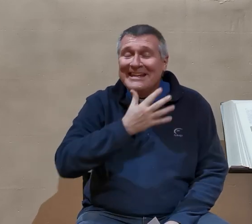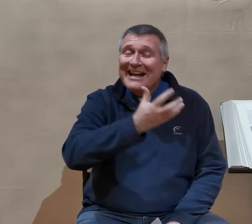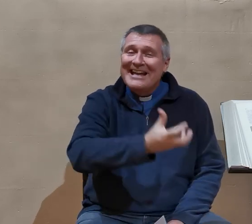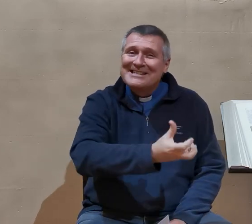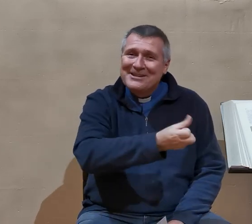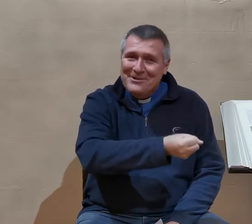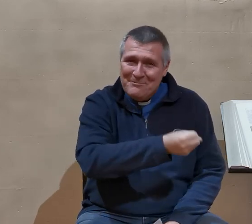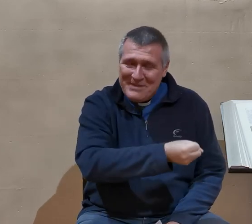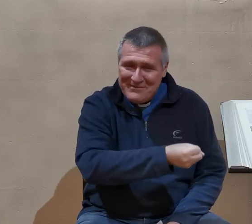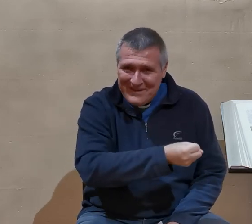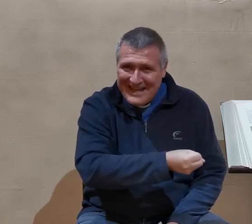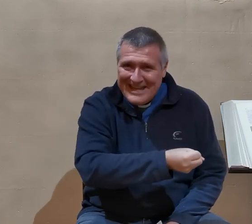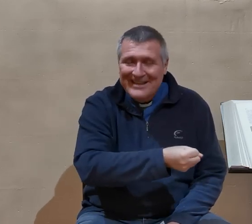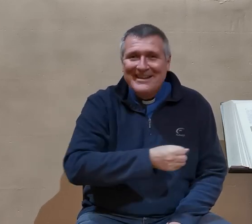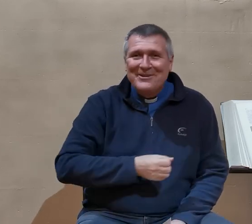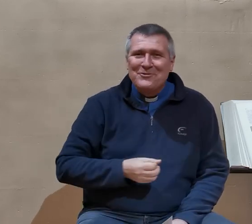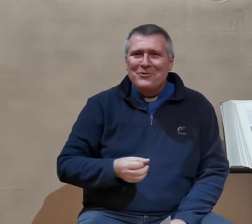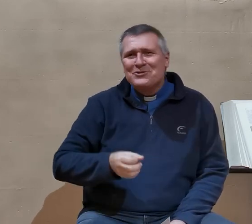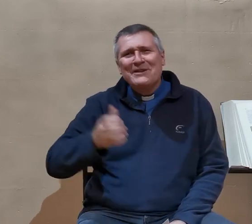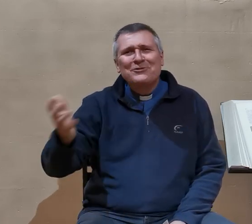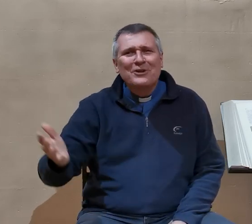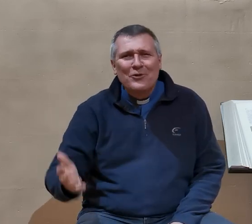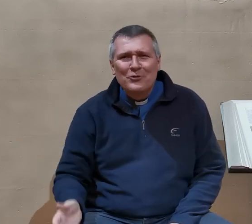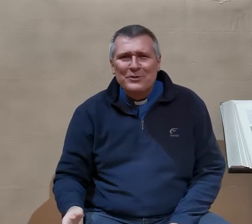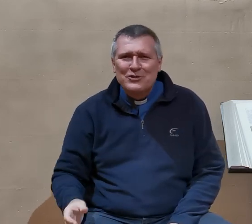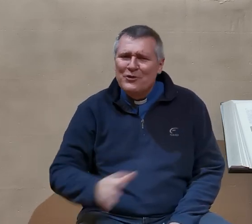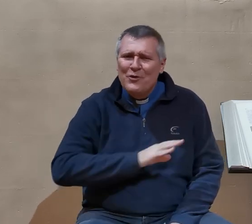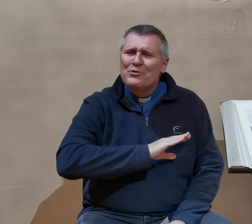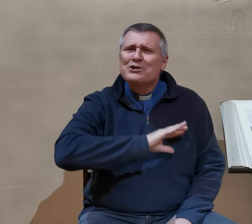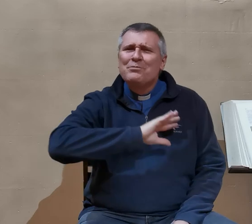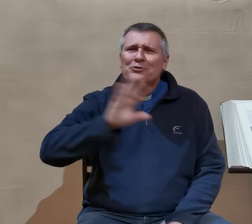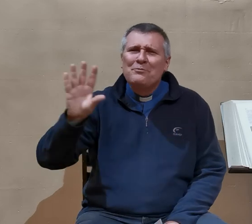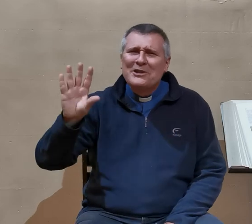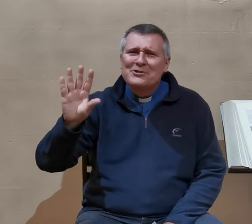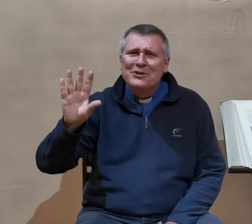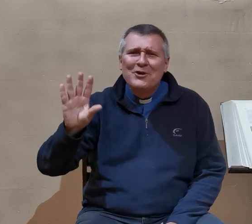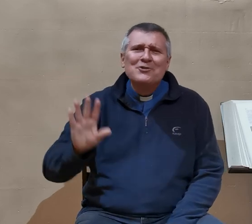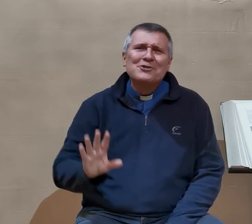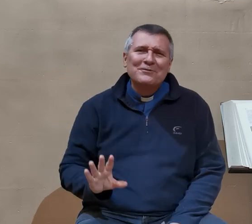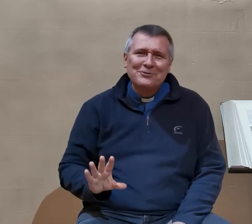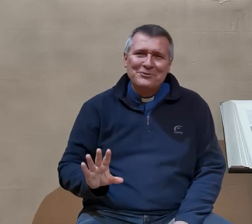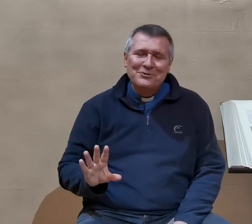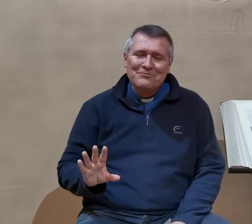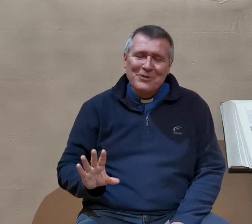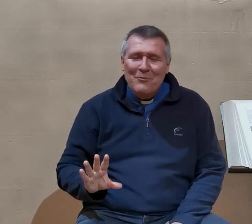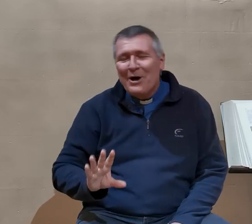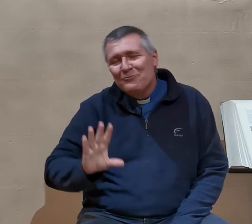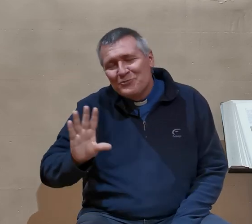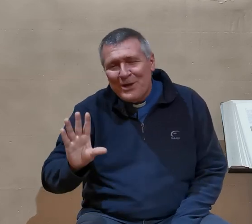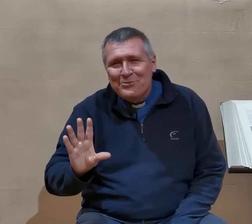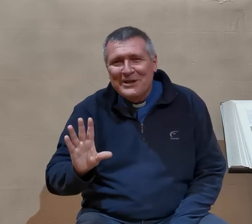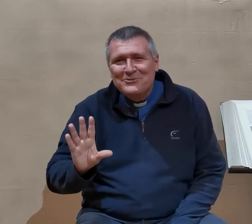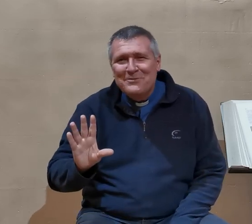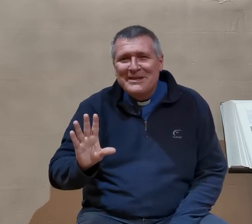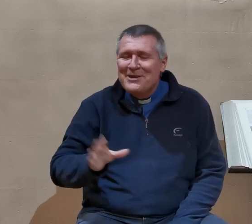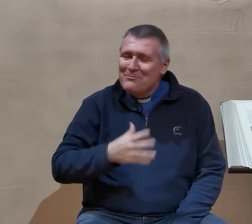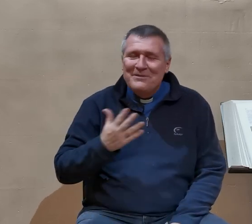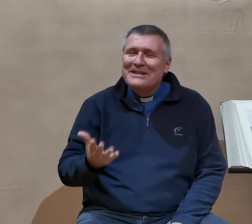ils restent mes frères. J'avais un curé en Colombie qui disait, moi je n'ai peur de personne sauf de Dieu. Bon, c un peu résumé, mais